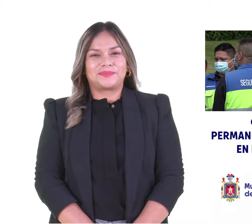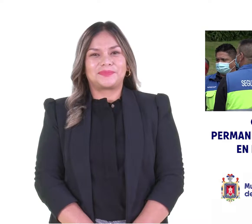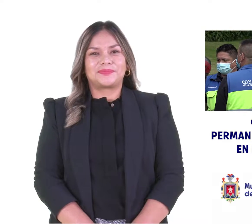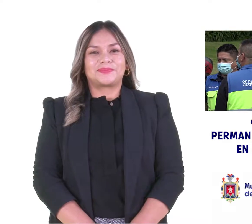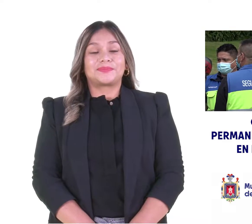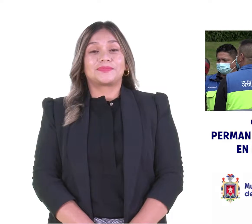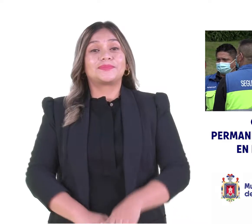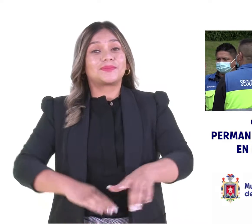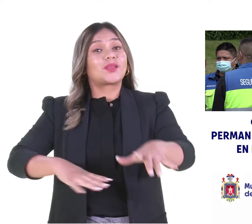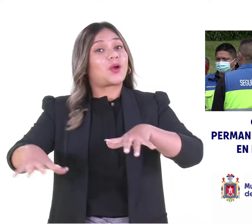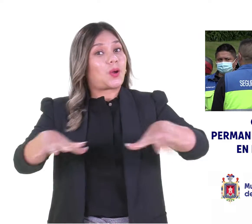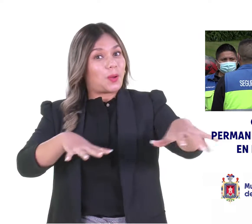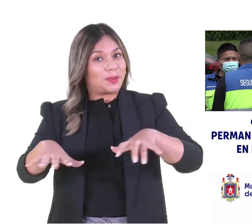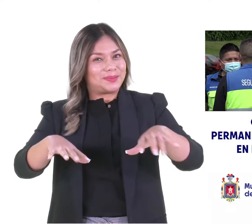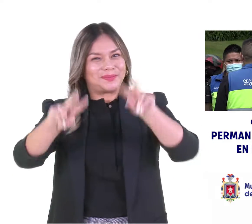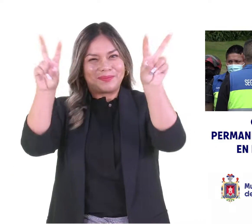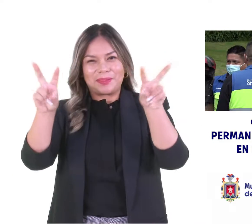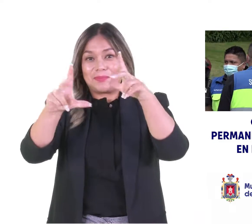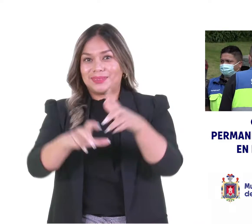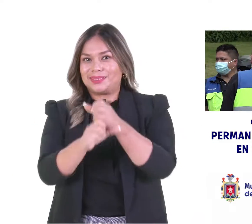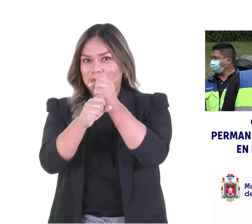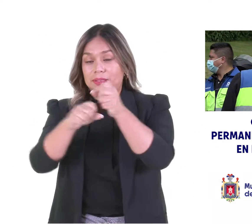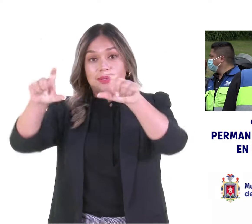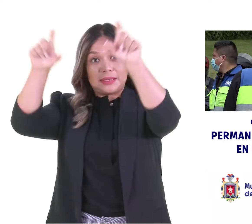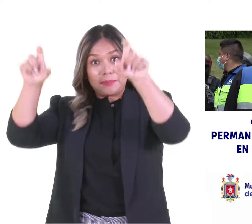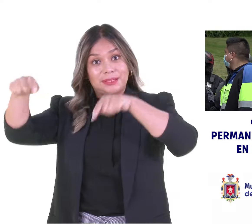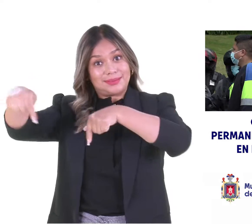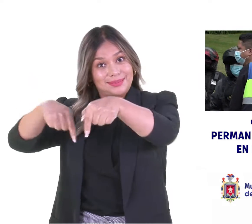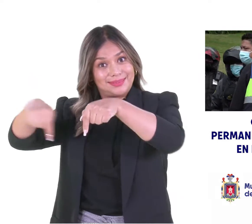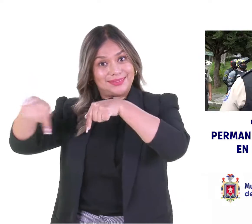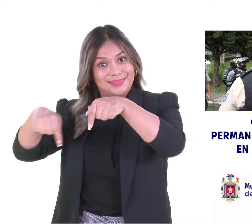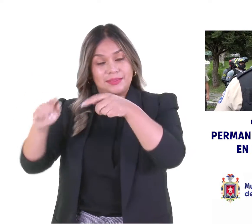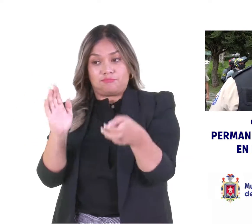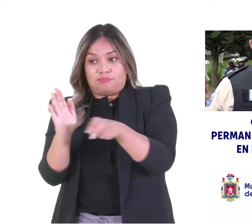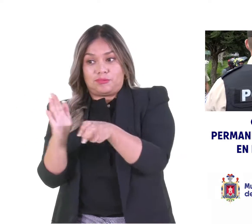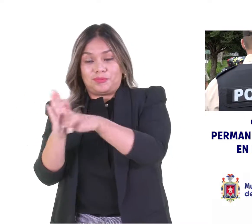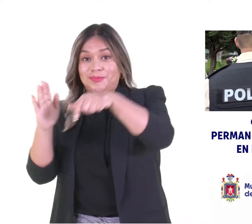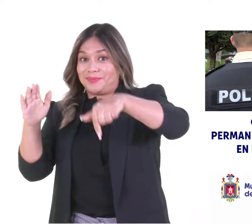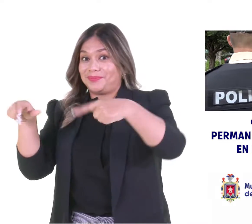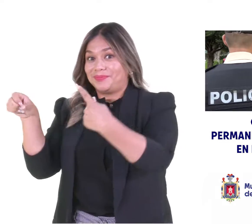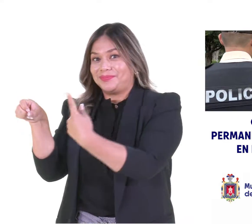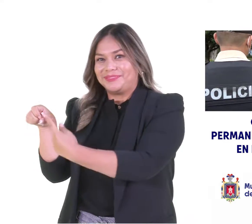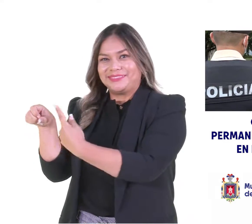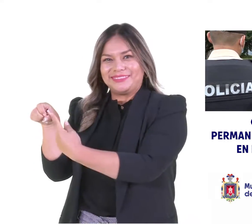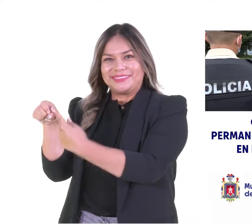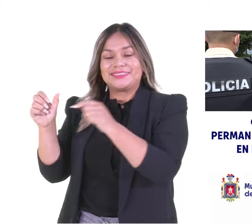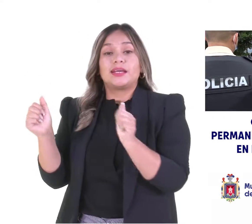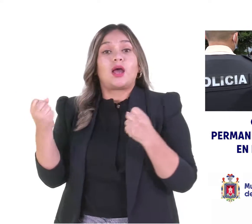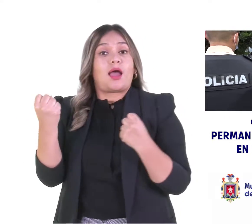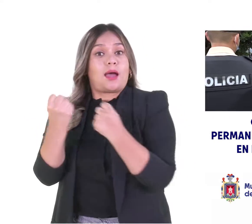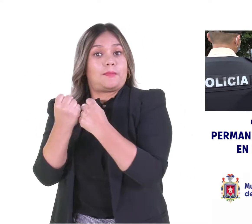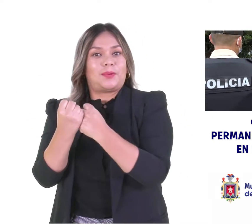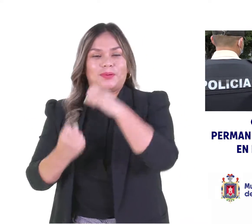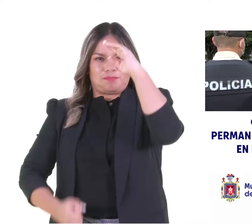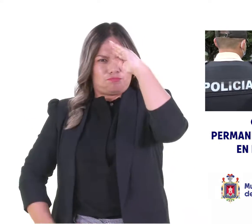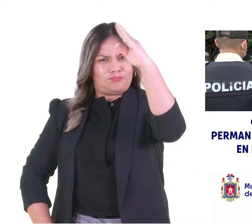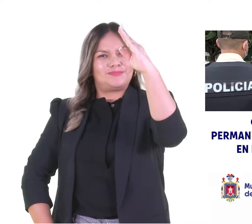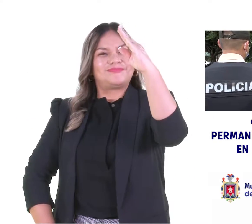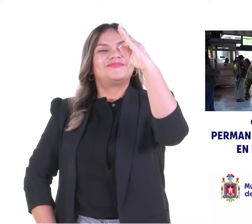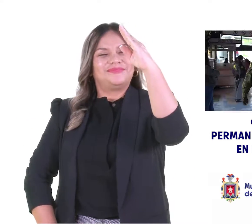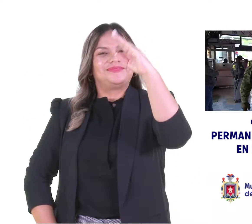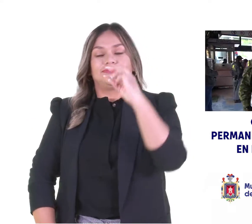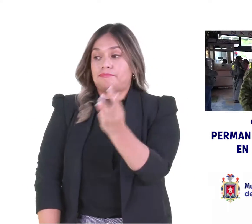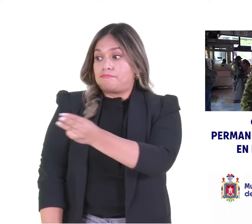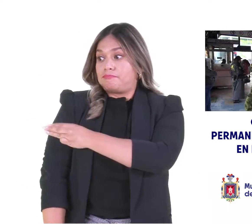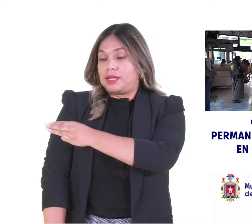La Coordinación de Seguridad de la Empresa de Transporte de Pasajeros de Quito con el apoyo de la Policía, el